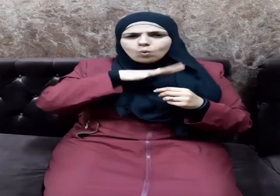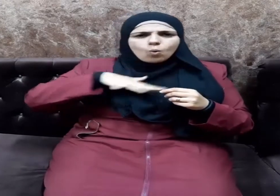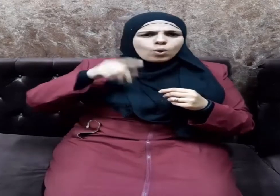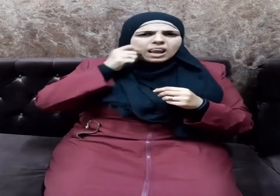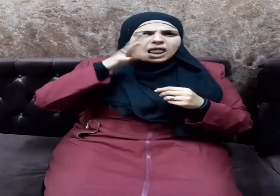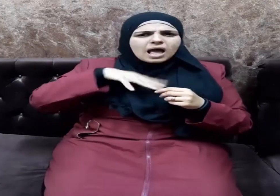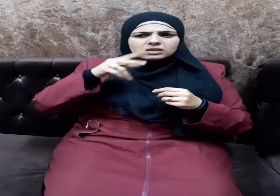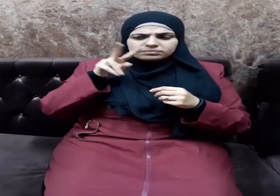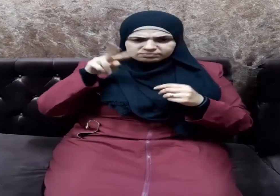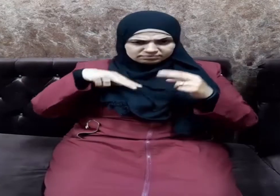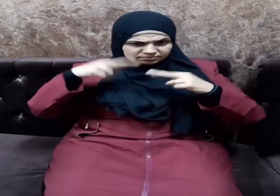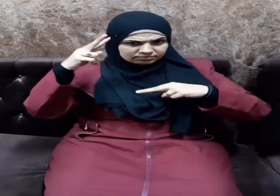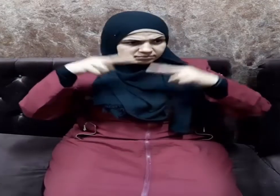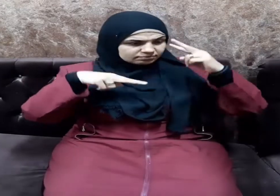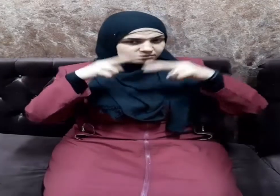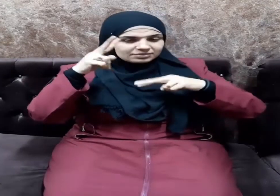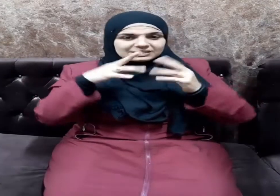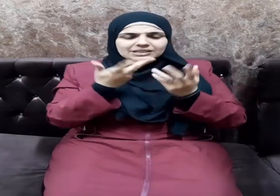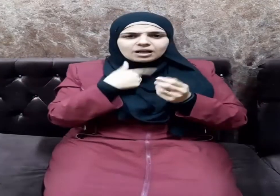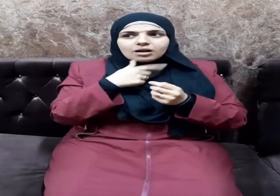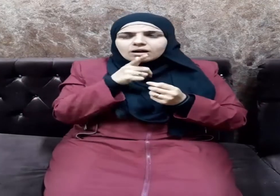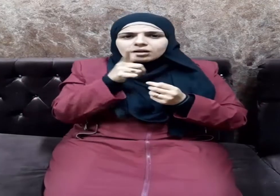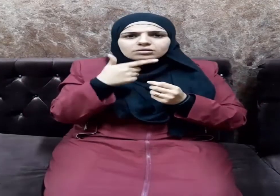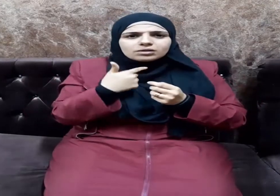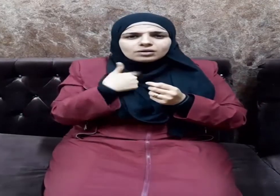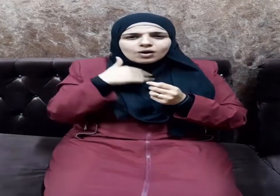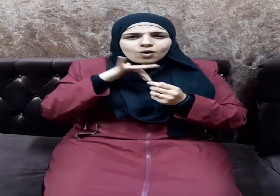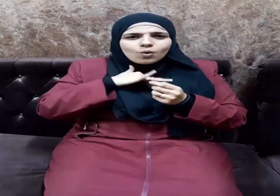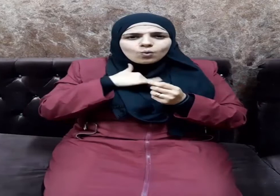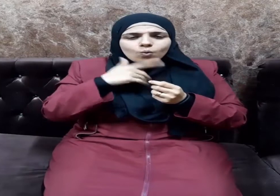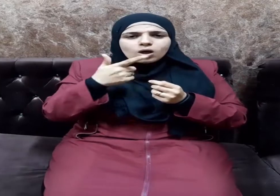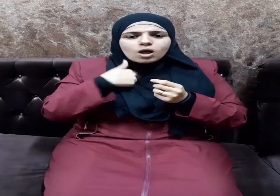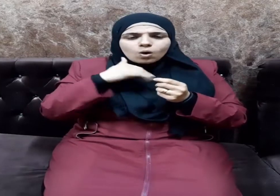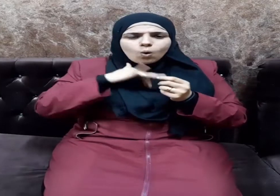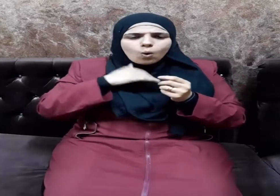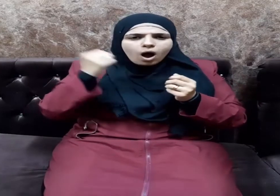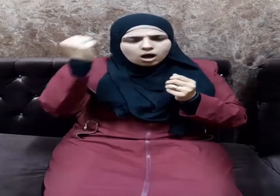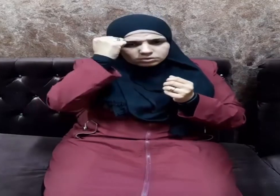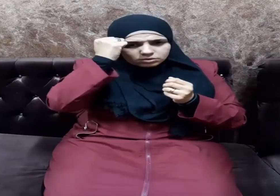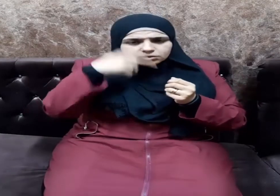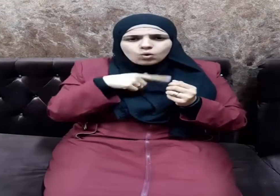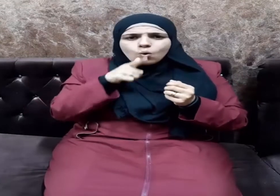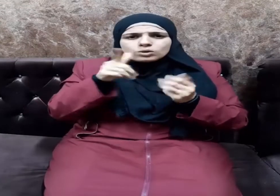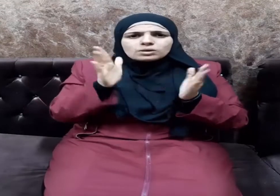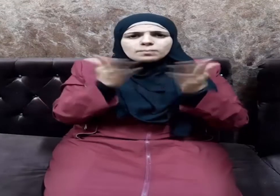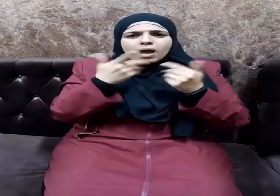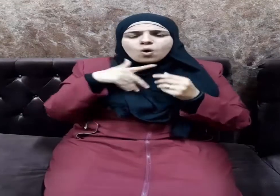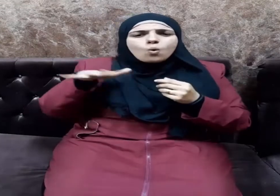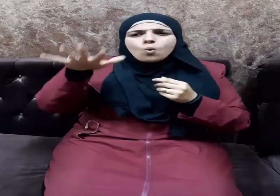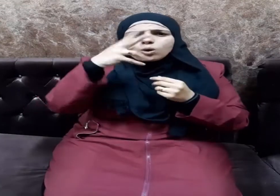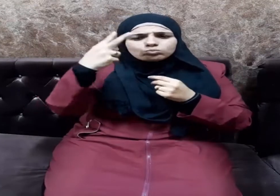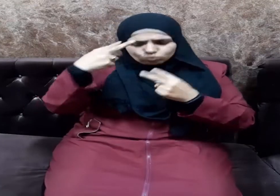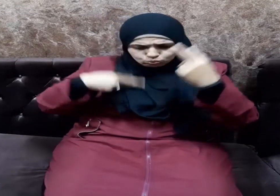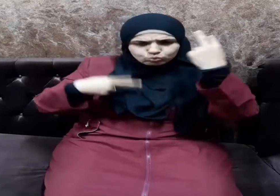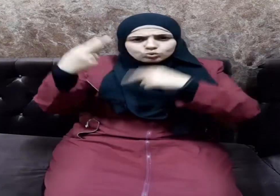بأبصارهم فقلت واثك لأميه ما شأنكم تنظرون إلي